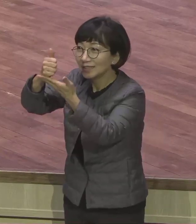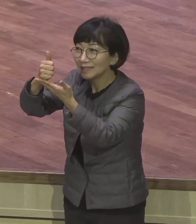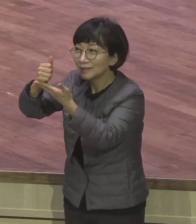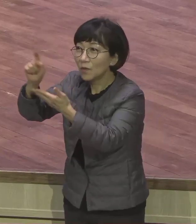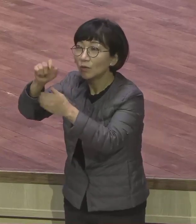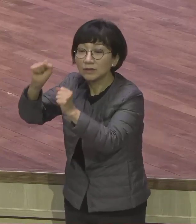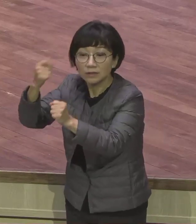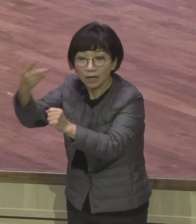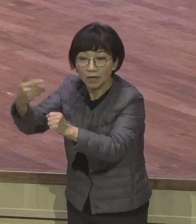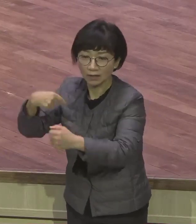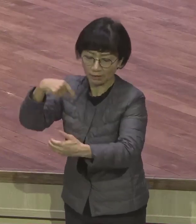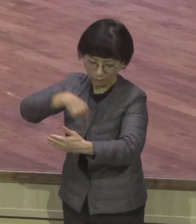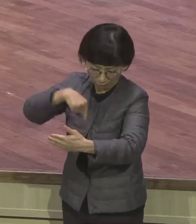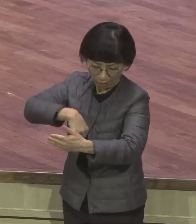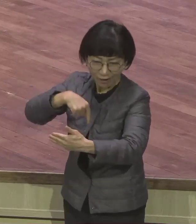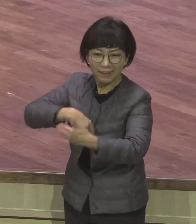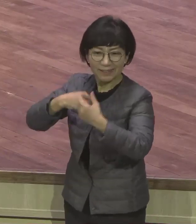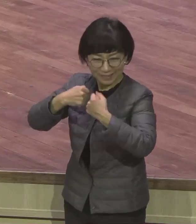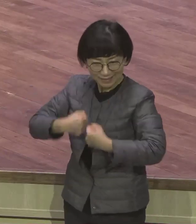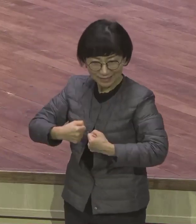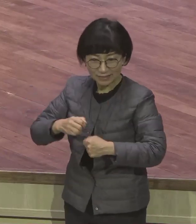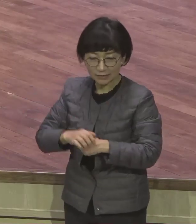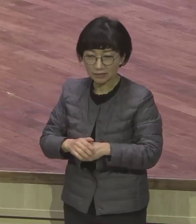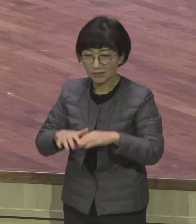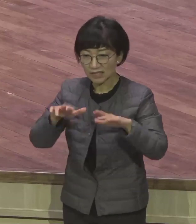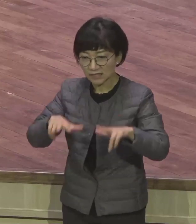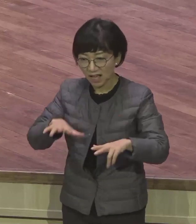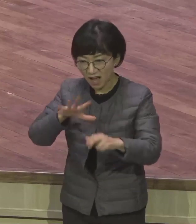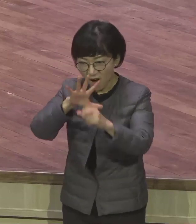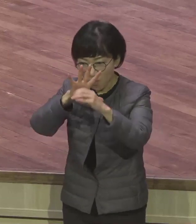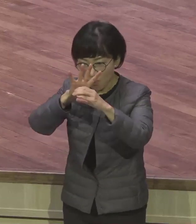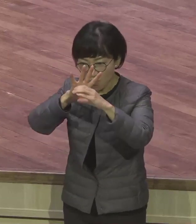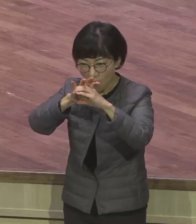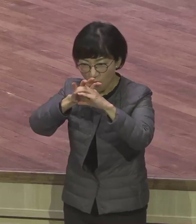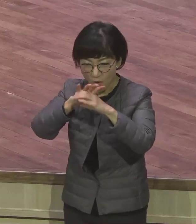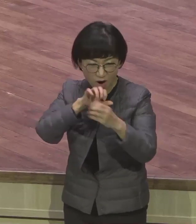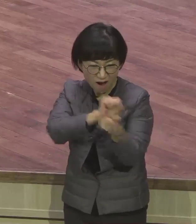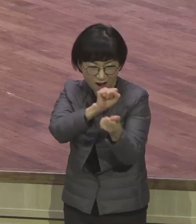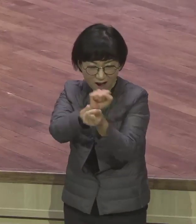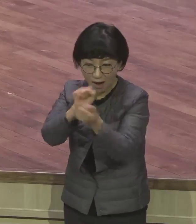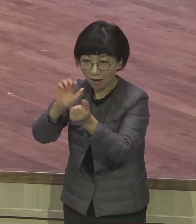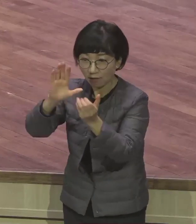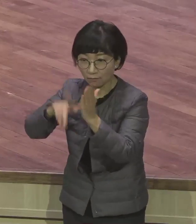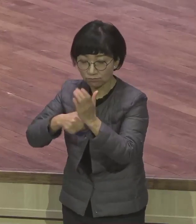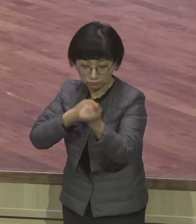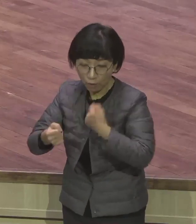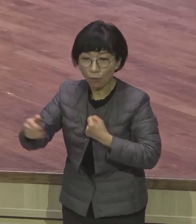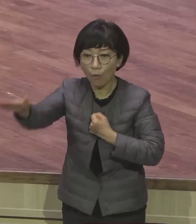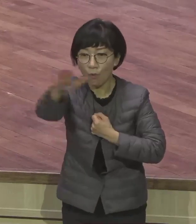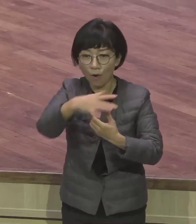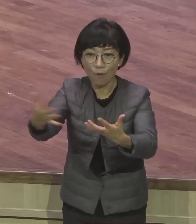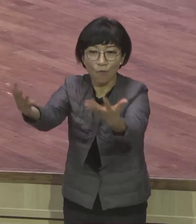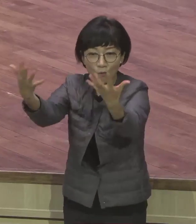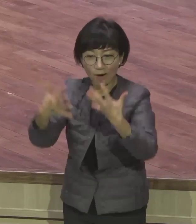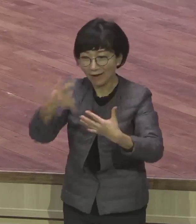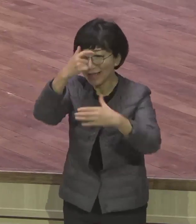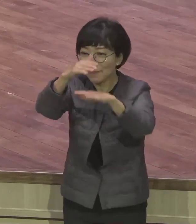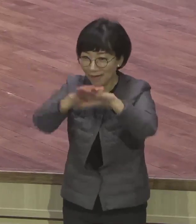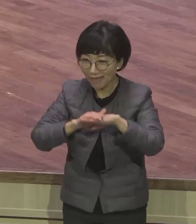왜 이런 상황 속에서 나와서 예배드리겠다 성령은 사람 아니면 절대 못 나옵니다 여러분 성령이 내주어